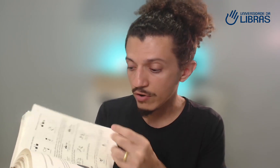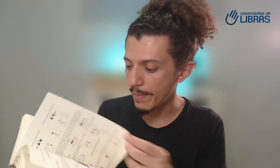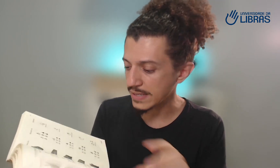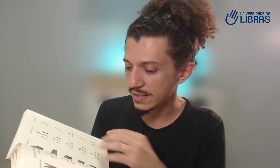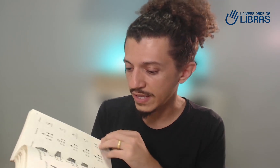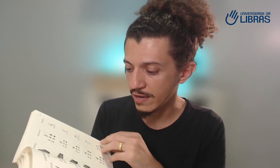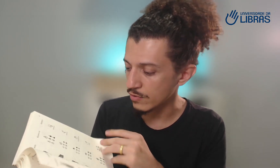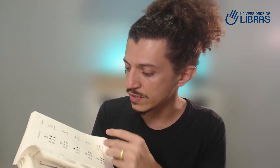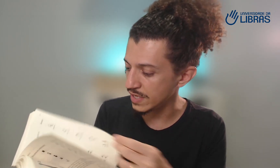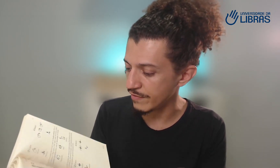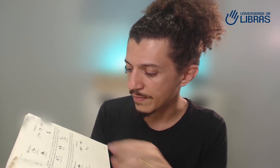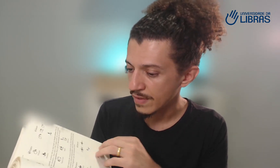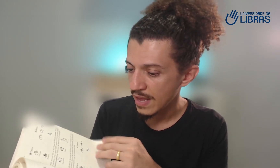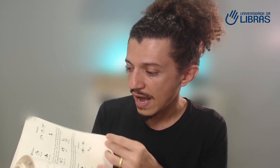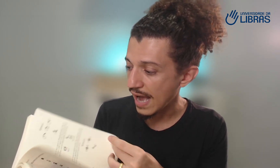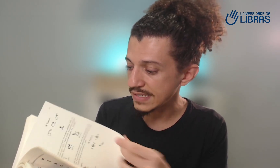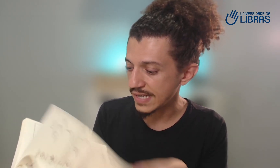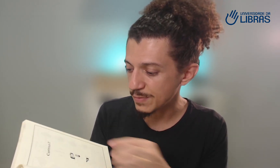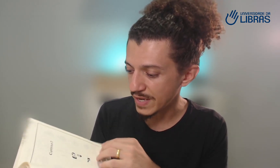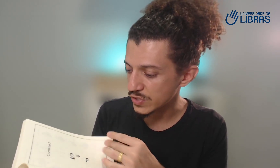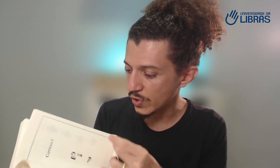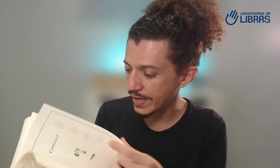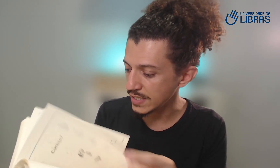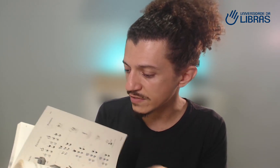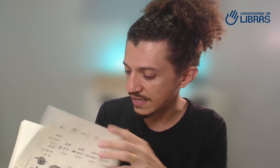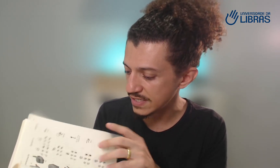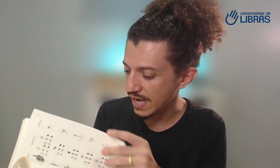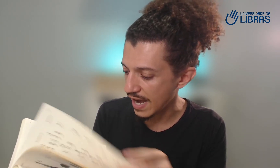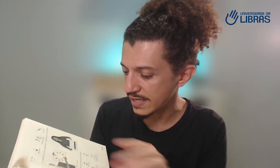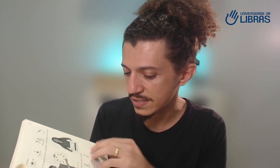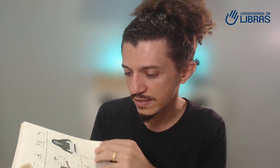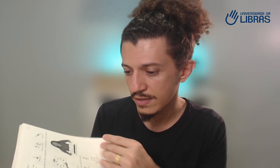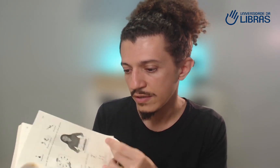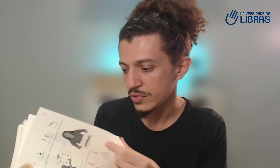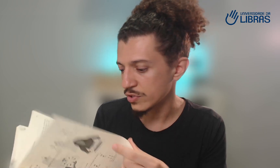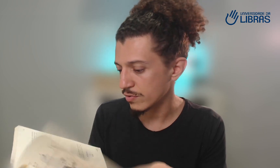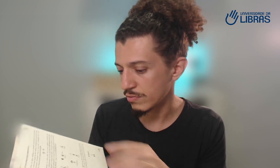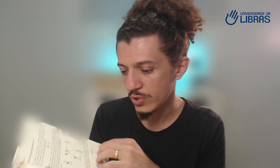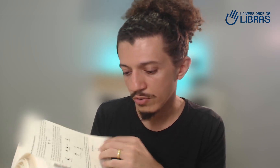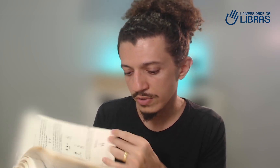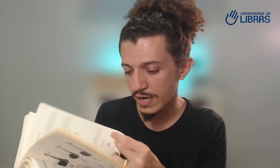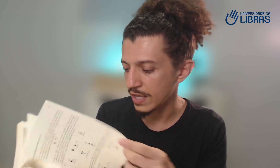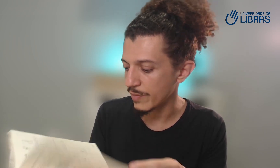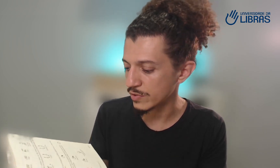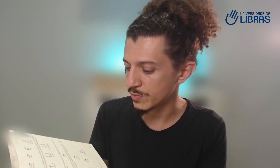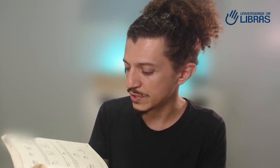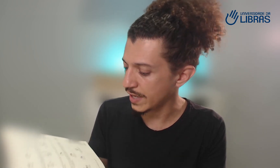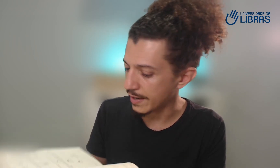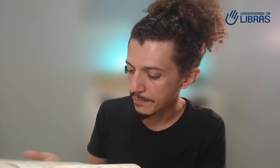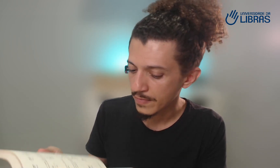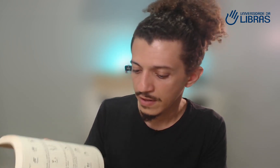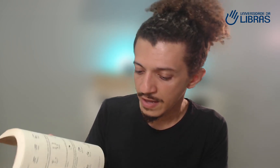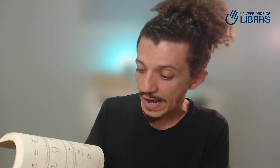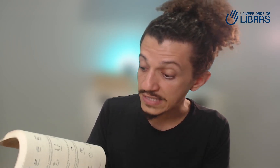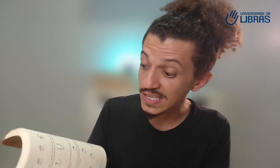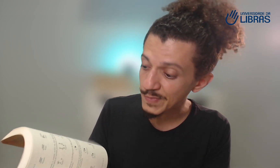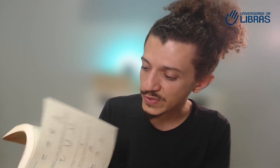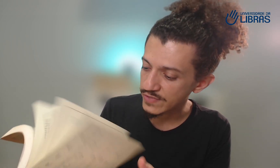começa a ter, inclusive, as expressões faciais vou encontrar aqui para te mostrar as expressões